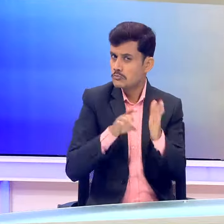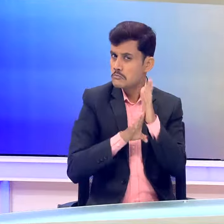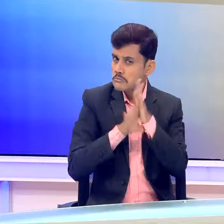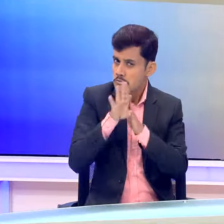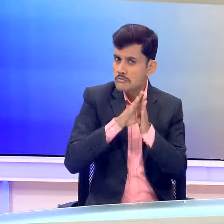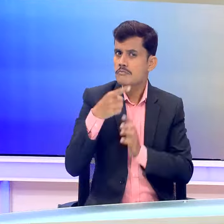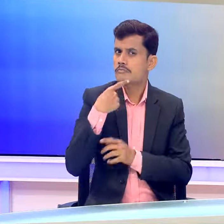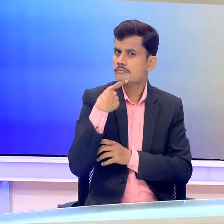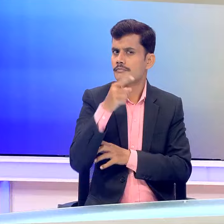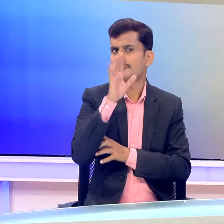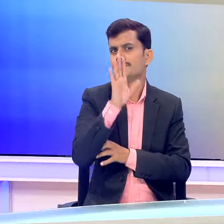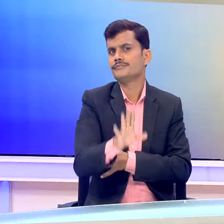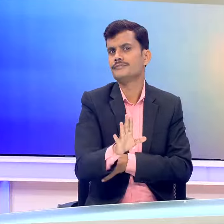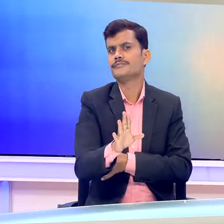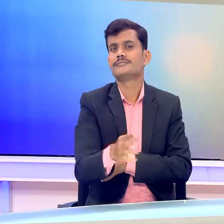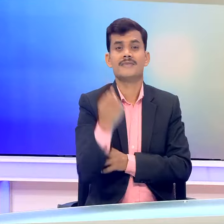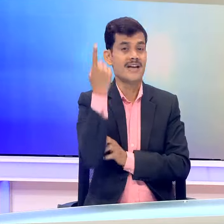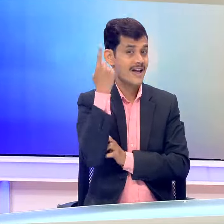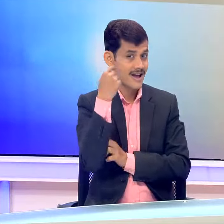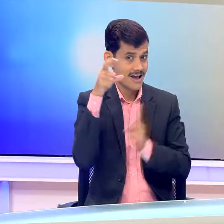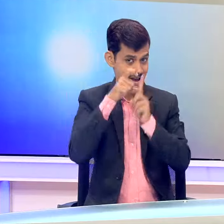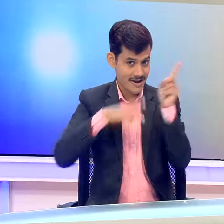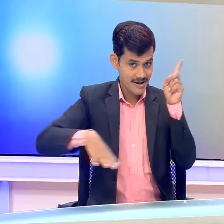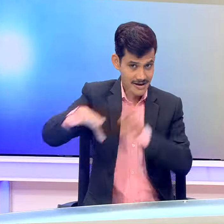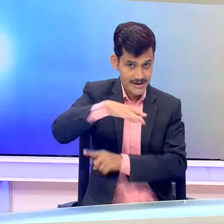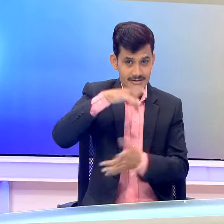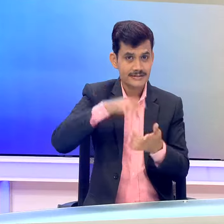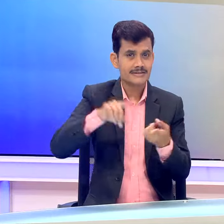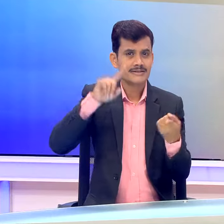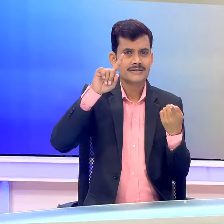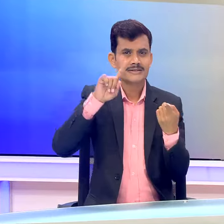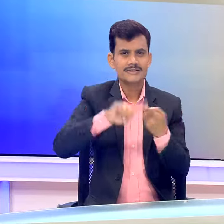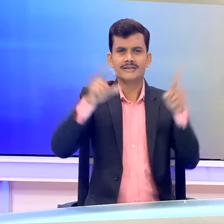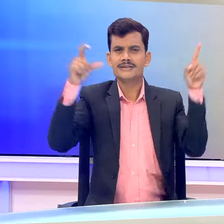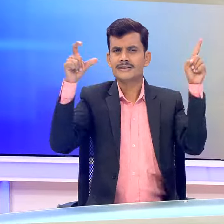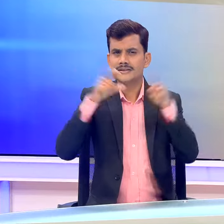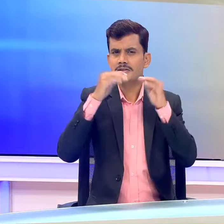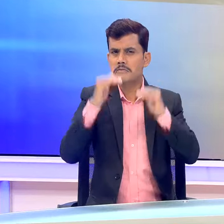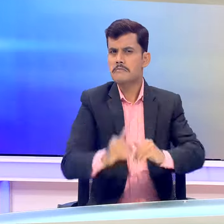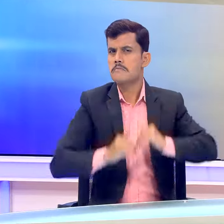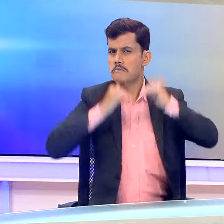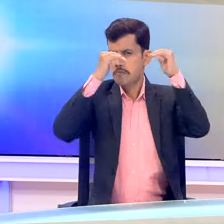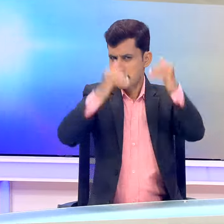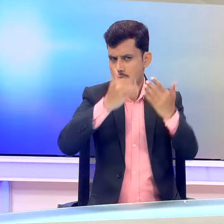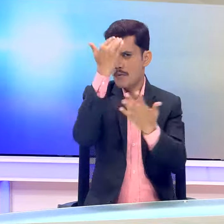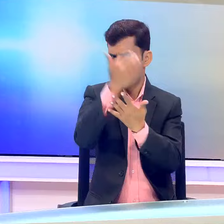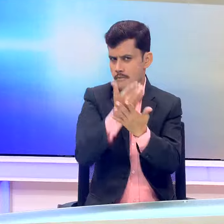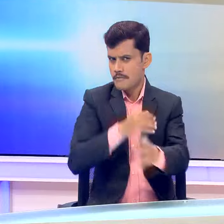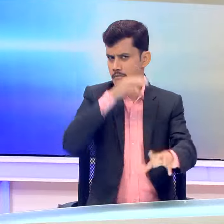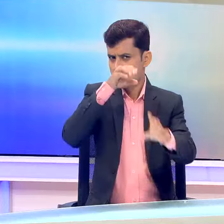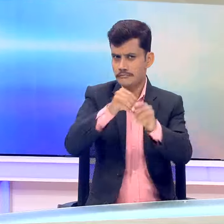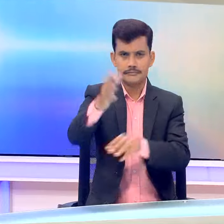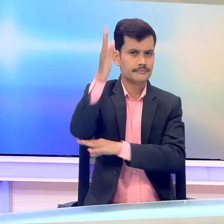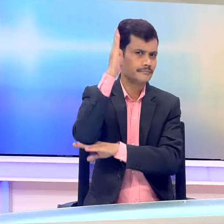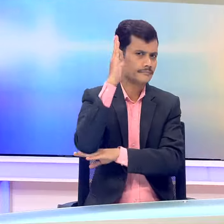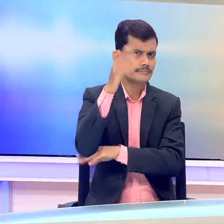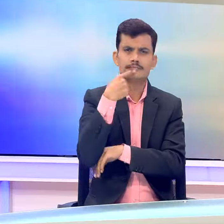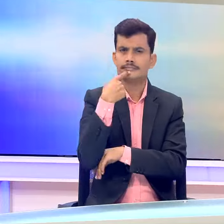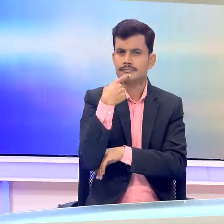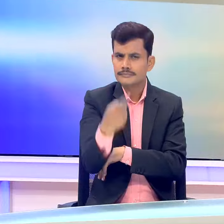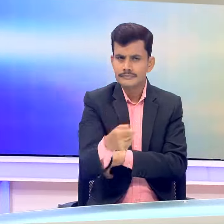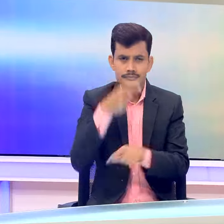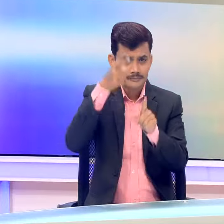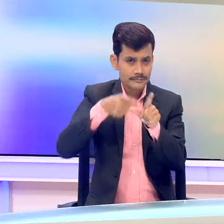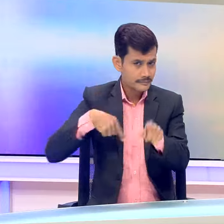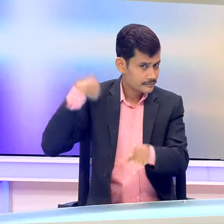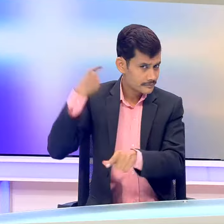का वादा भी किया है कल दिल्ली में इची वर्ड लीडर इस फोरम को संबोधित करते हुए उन्होंने कहा कि पिछले